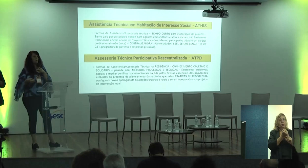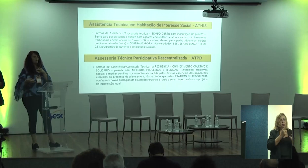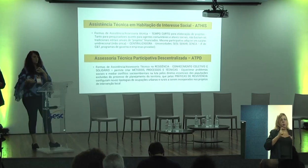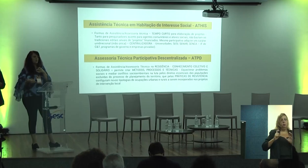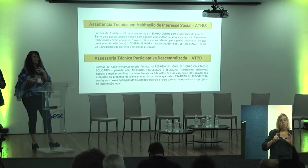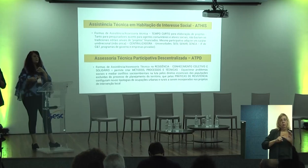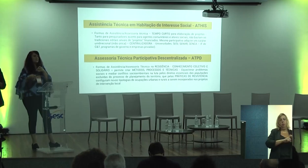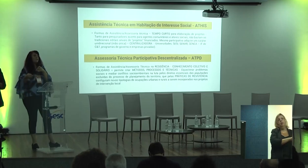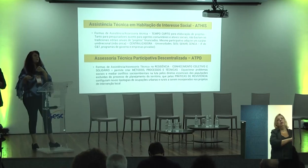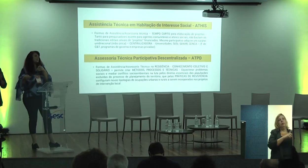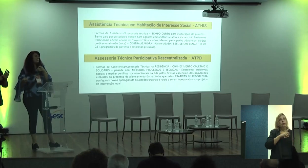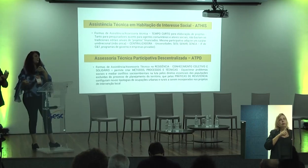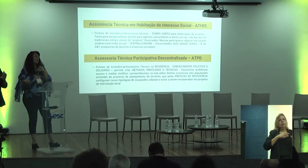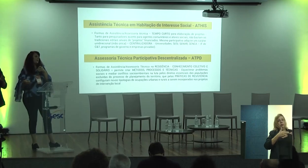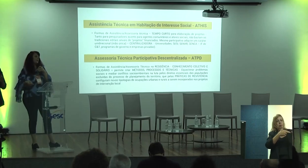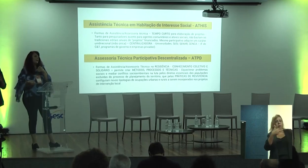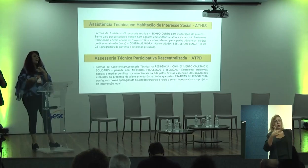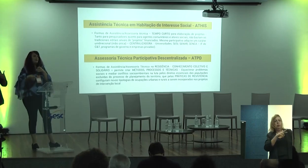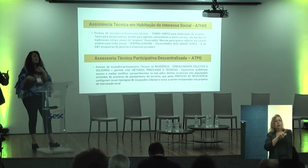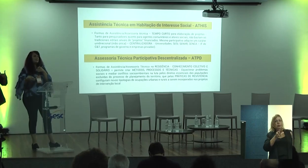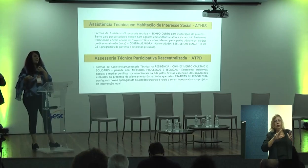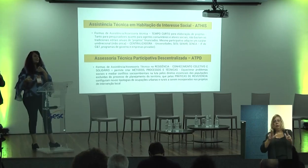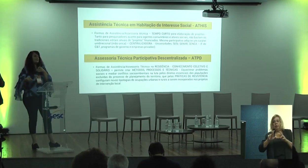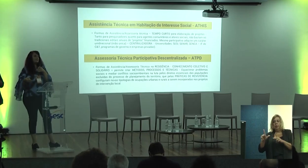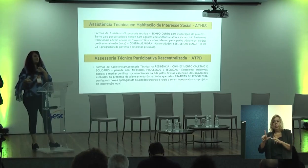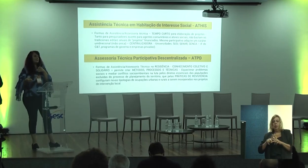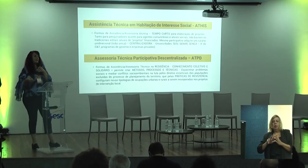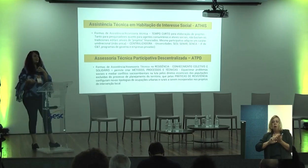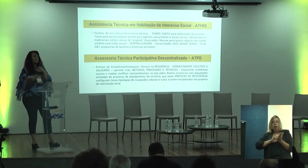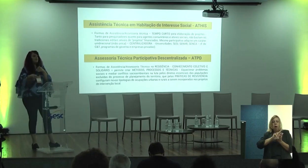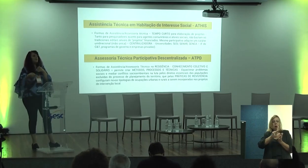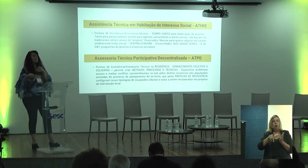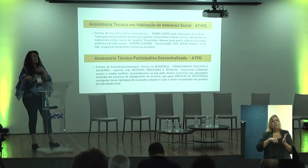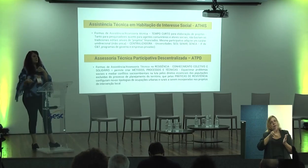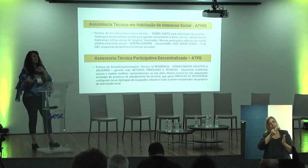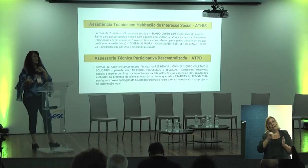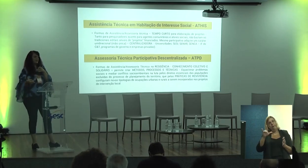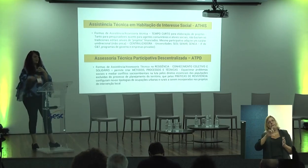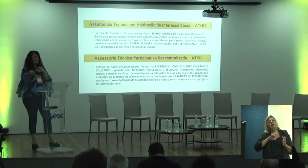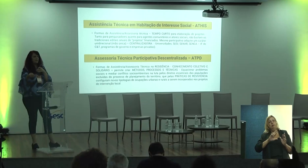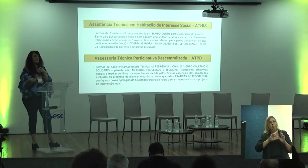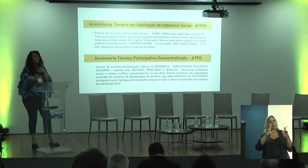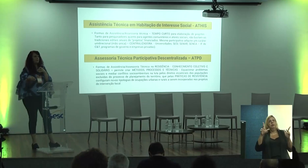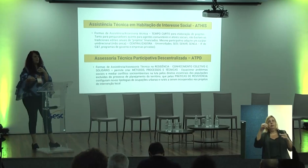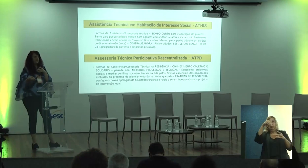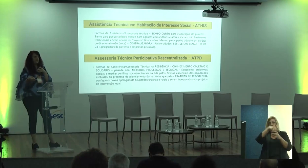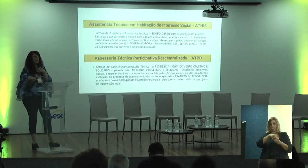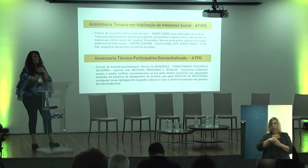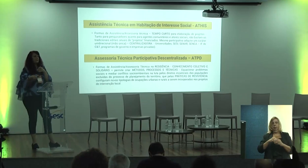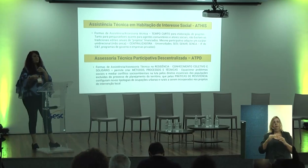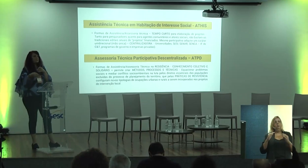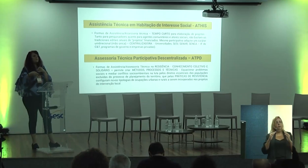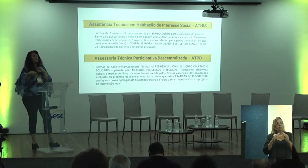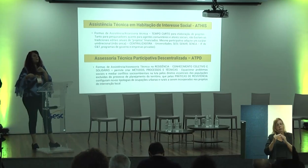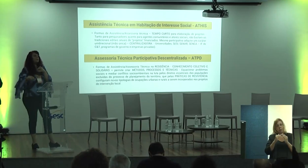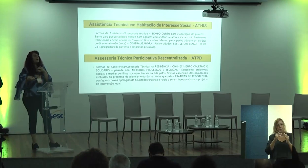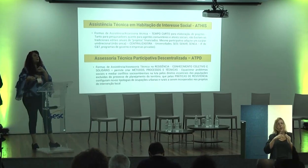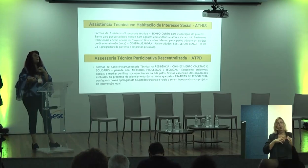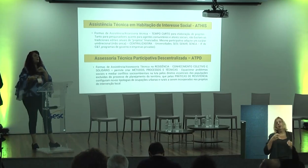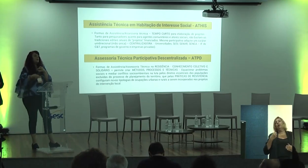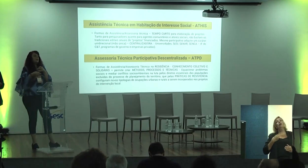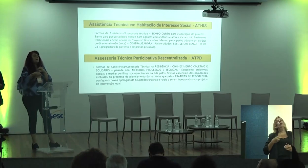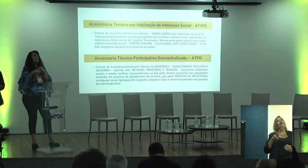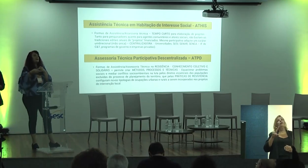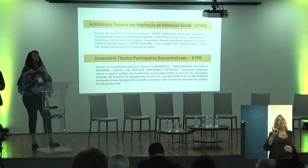depende do outro. E são coisas diferentes. Eu acho que essa diversidade é o que vai fazer a diferença na periferia viva. Então, nós temos que ter